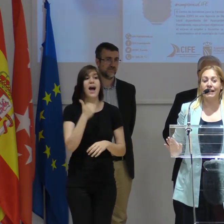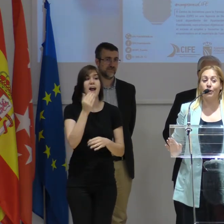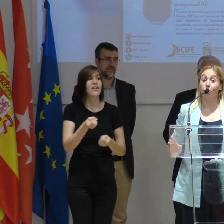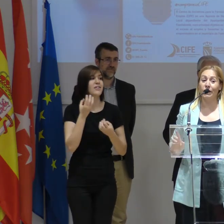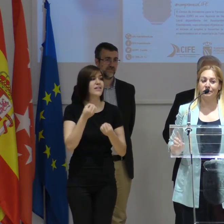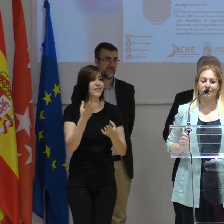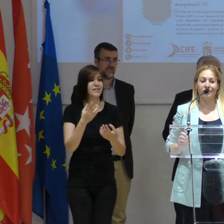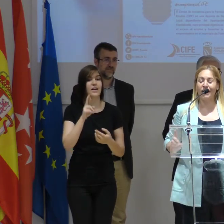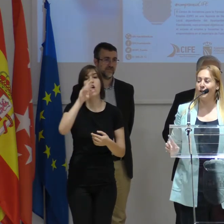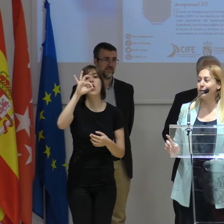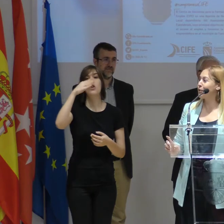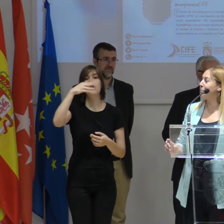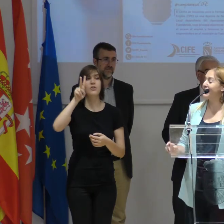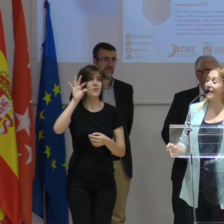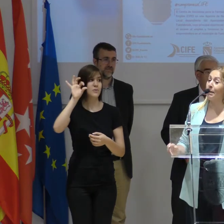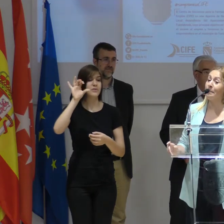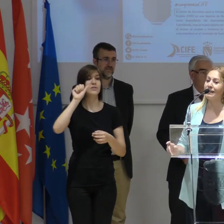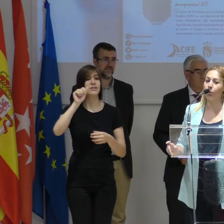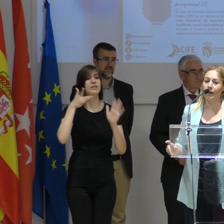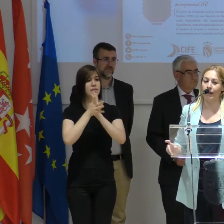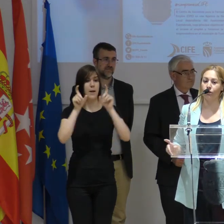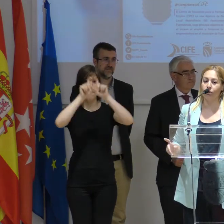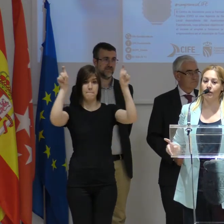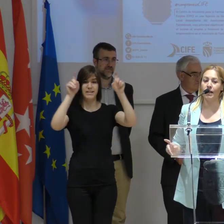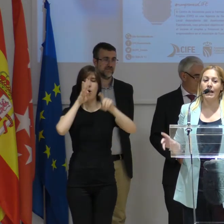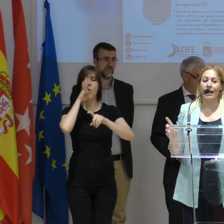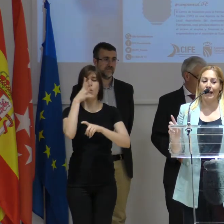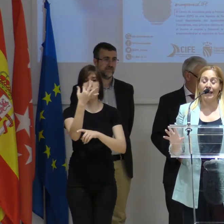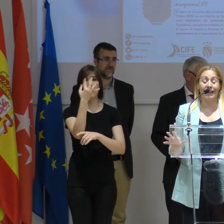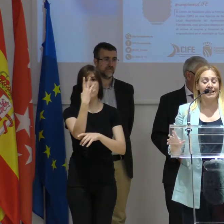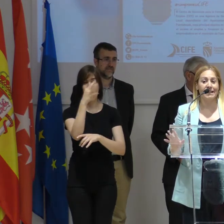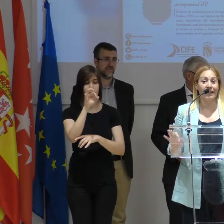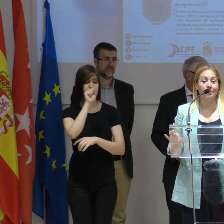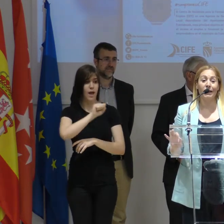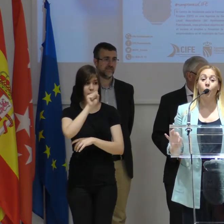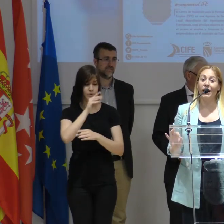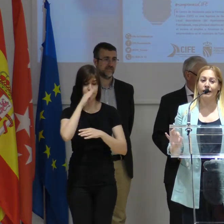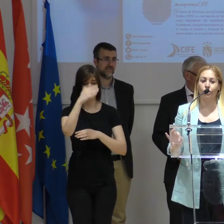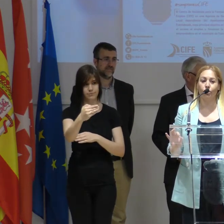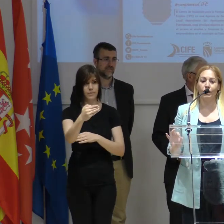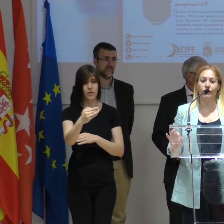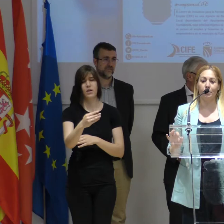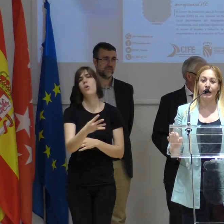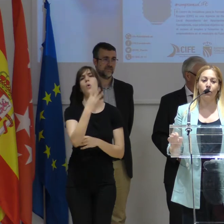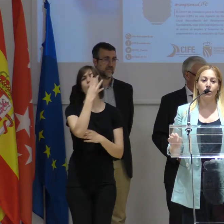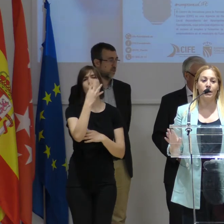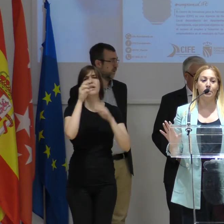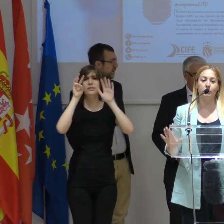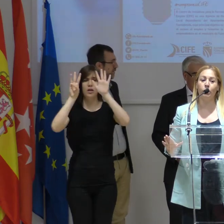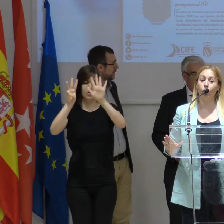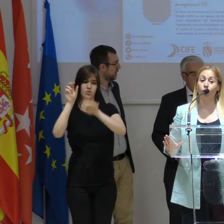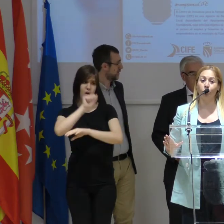es que es Rogusa. Rogusa es una empresa que lleva más de 40 años, exactamente 48 años en el mercado.